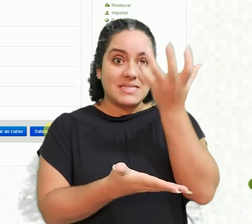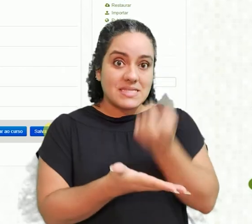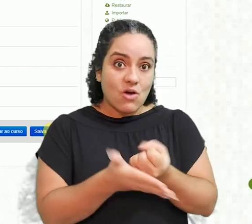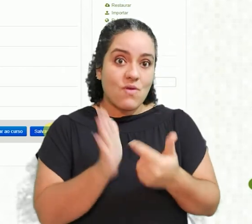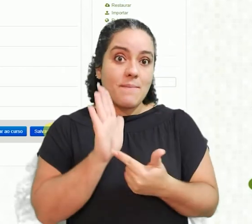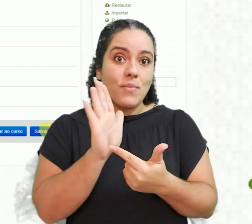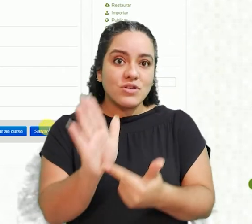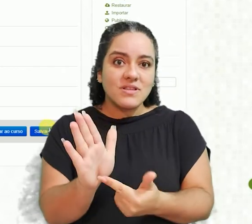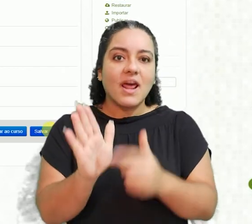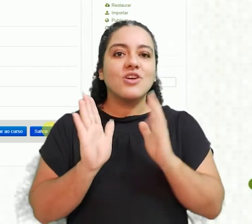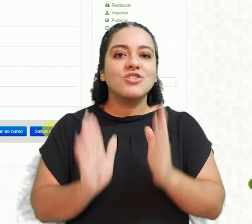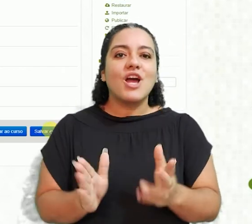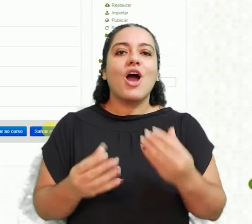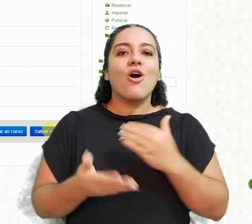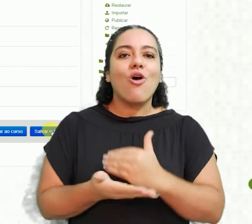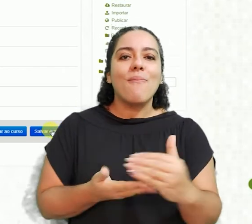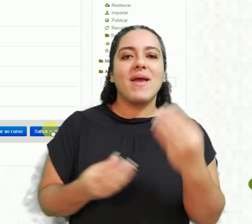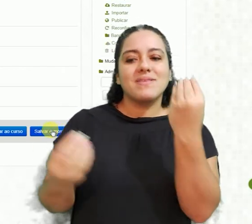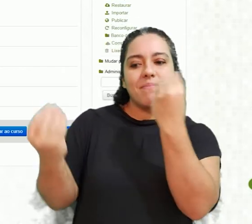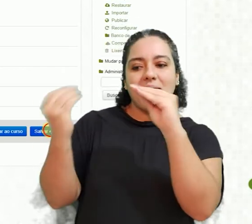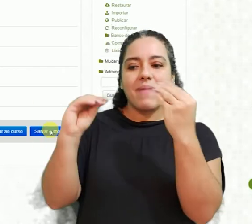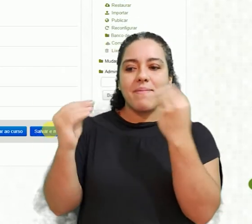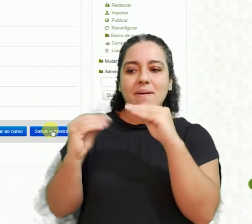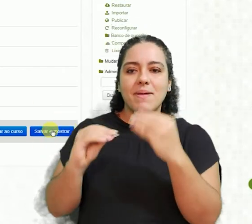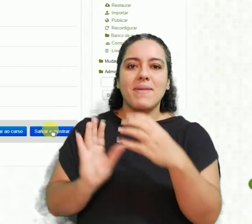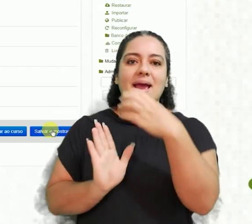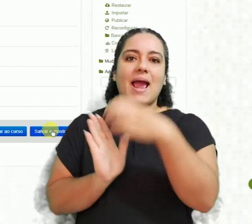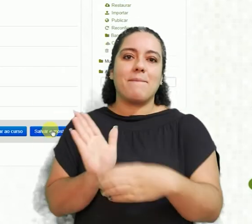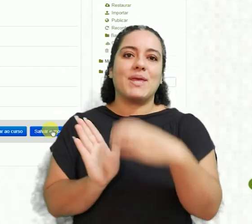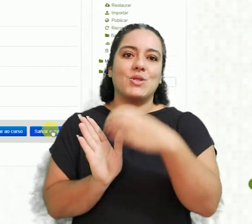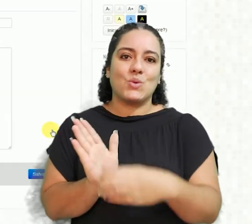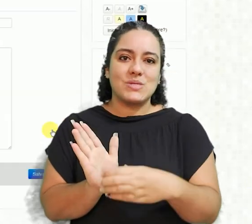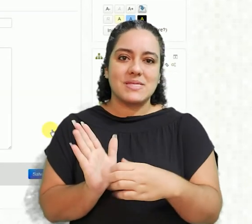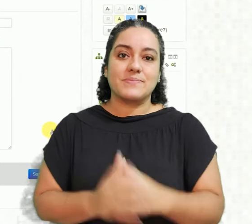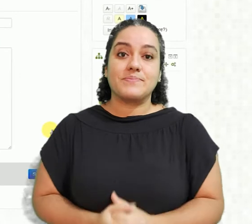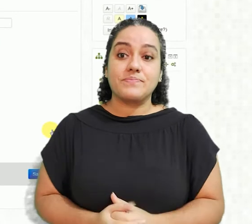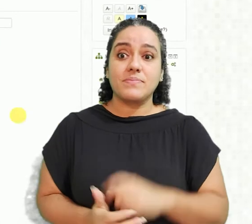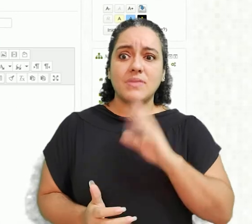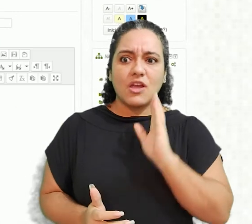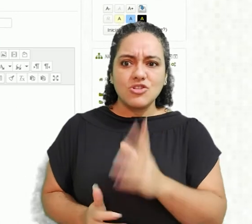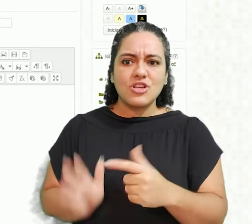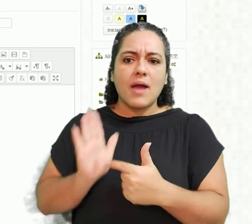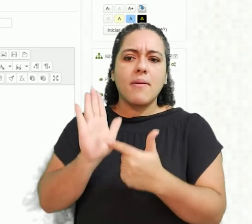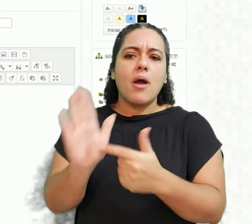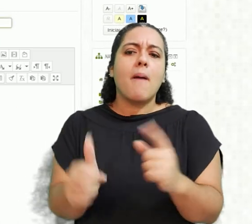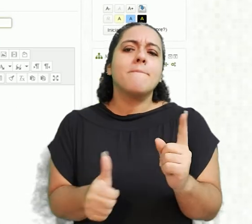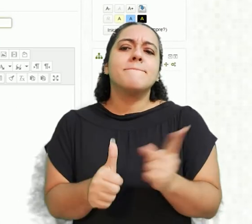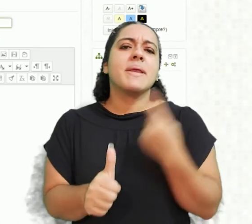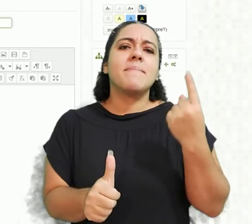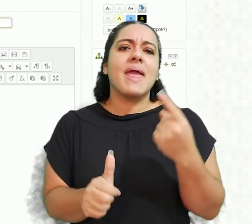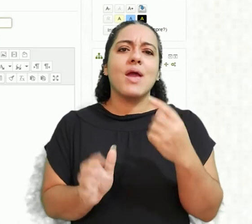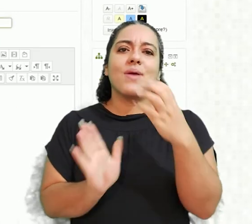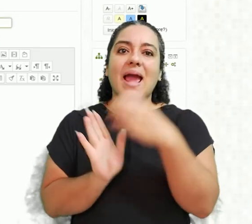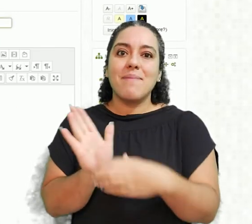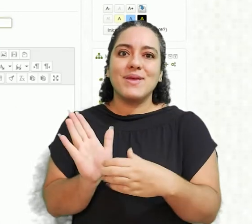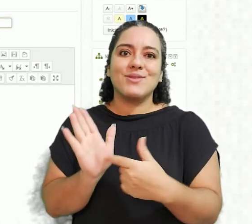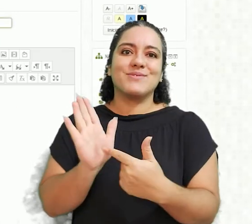ao salvar e mostrar você já pode começar a inserir os capítulos, olha só. Ele já traz aqui o primeiro capítulo,